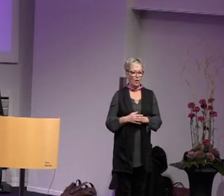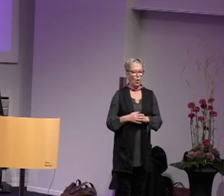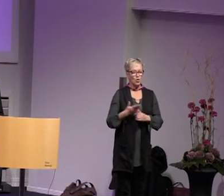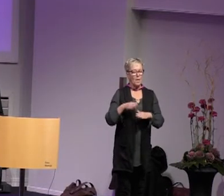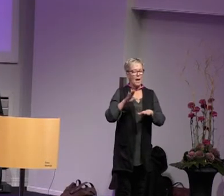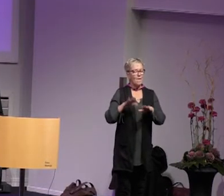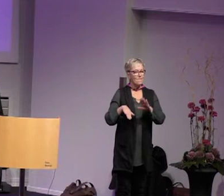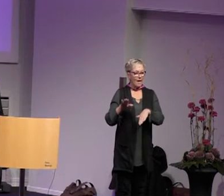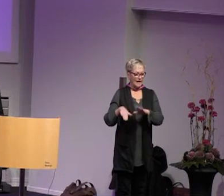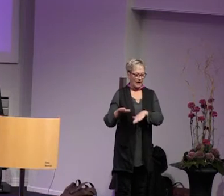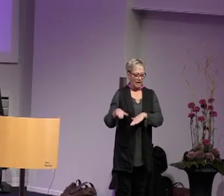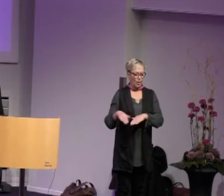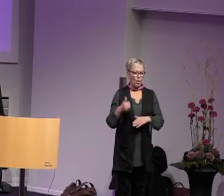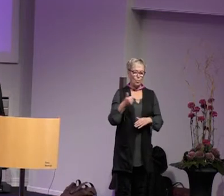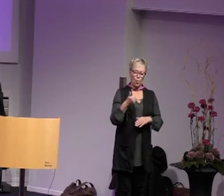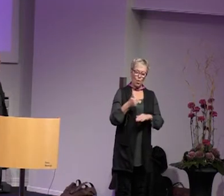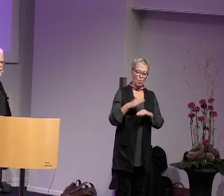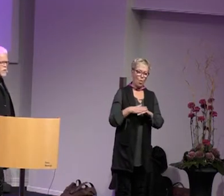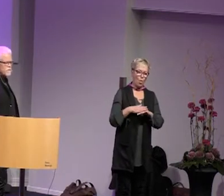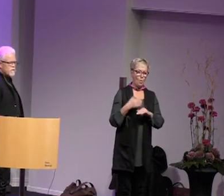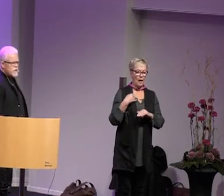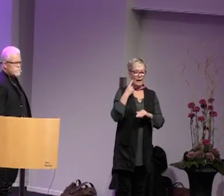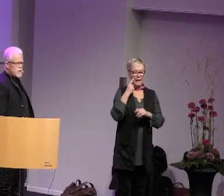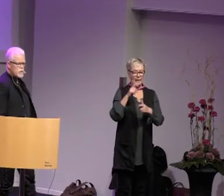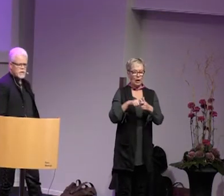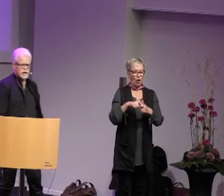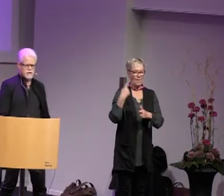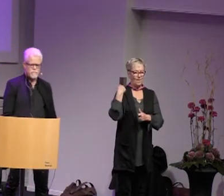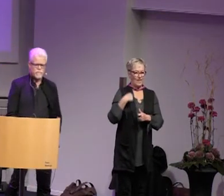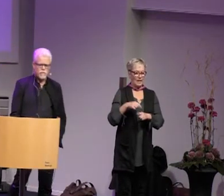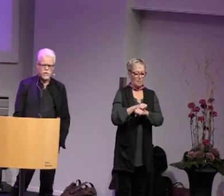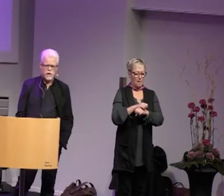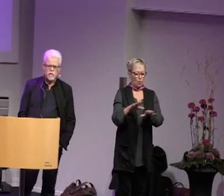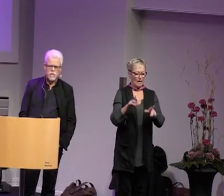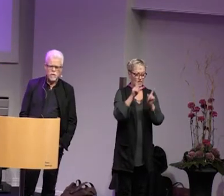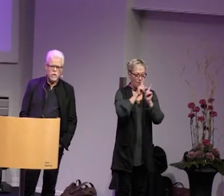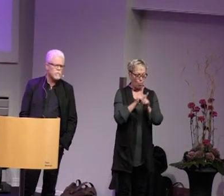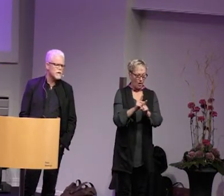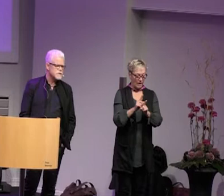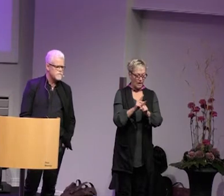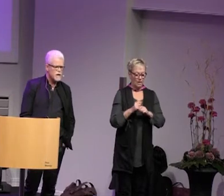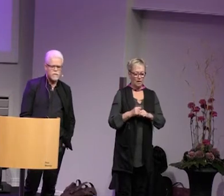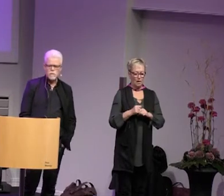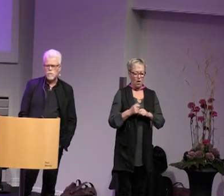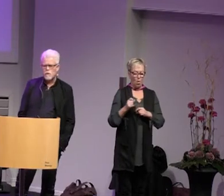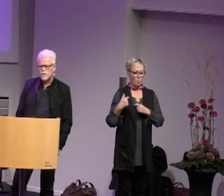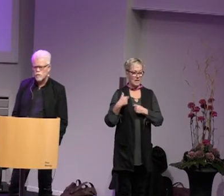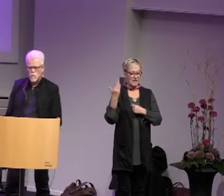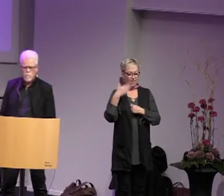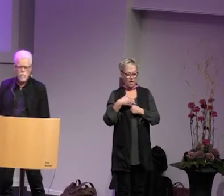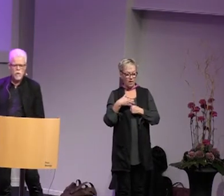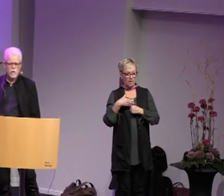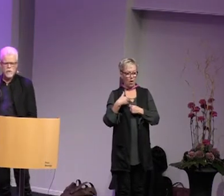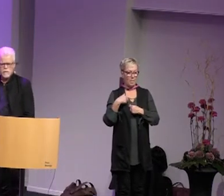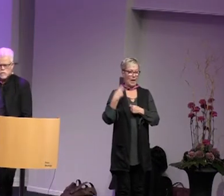varierar beroende på om man tillhör en vit majoritetsbefolkning om man är svart om man är